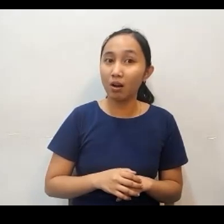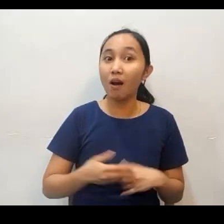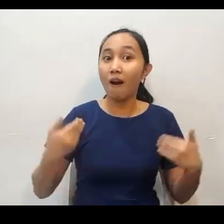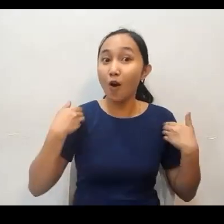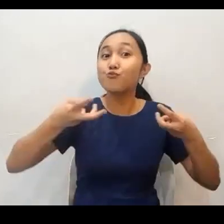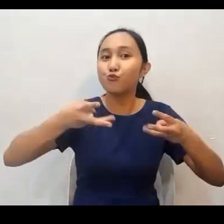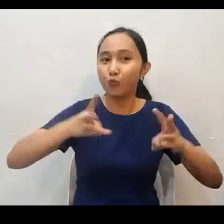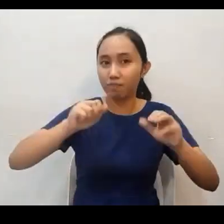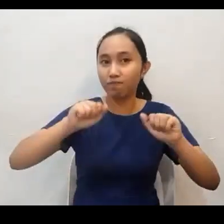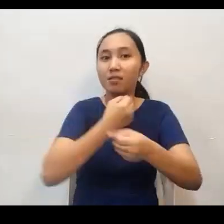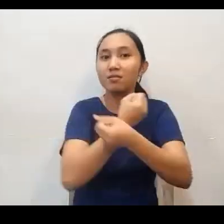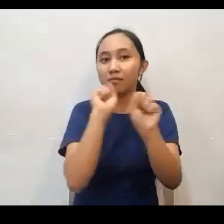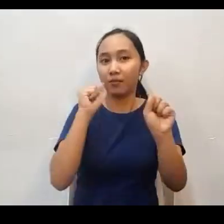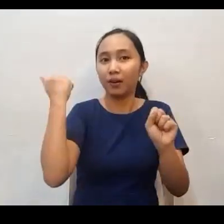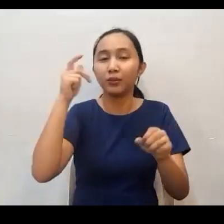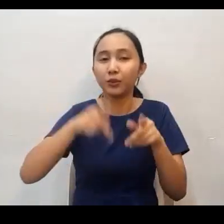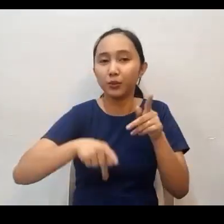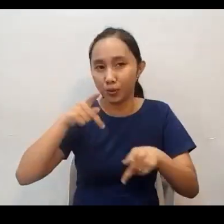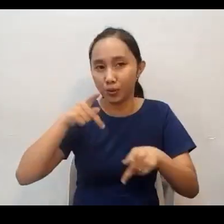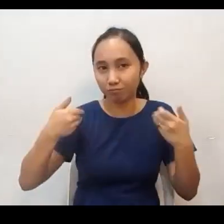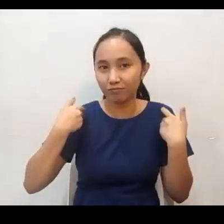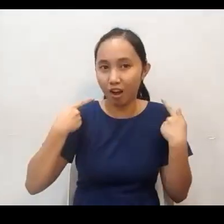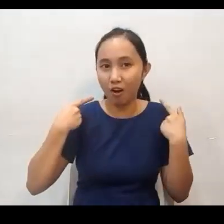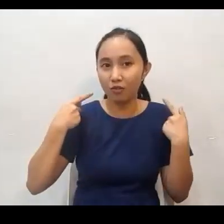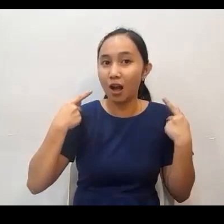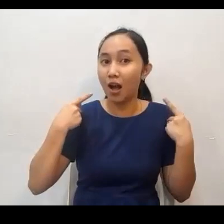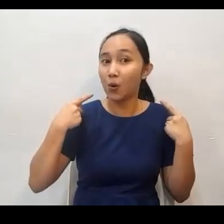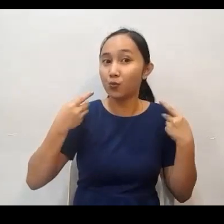Kaya yung kanyang paraan para mailigtas yung iba ay katulad nito.